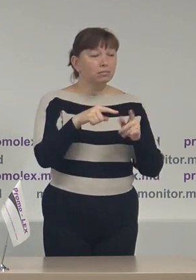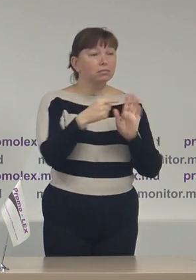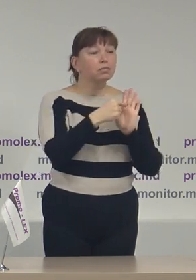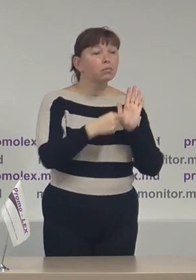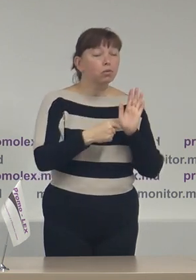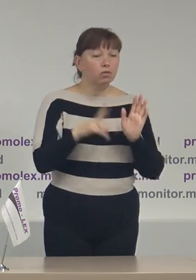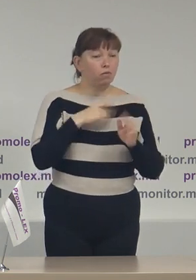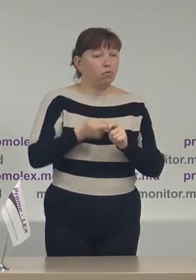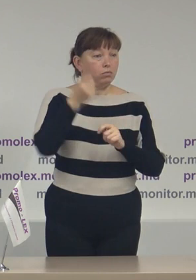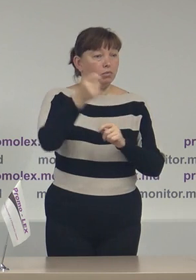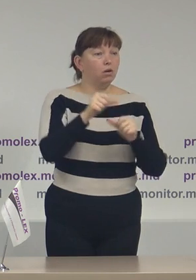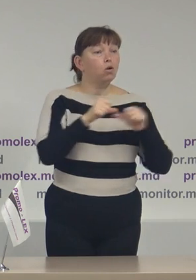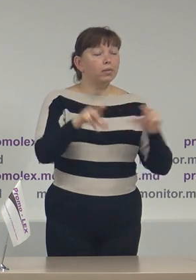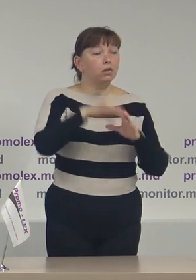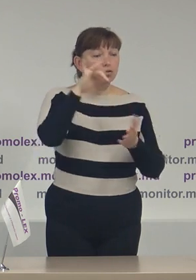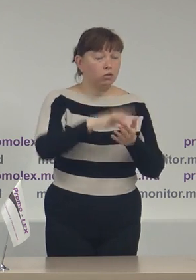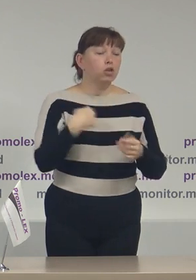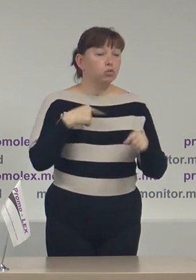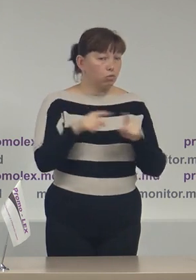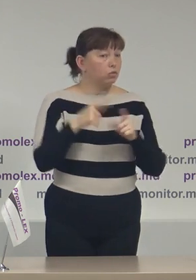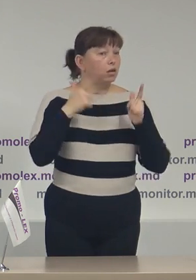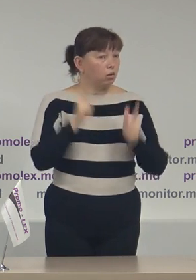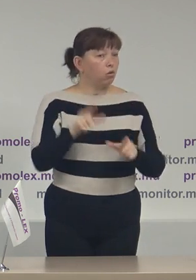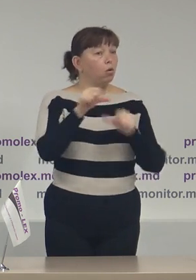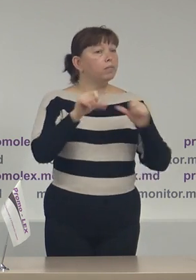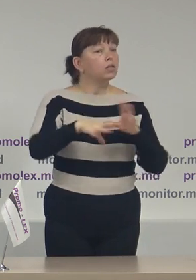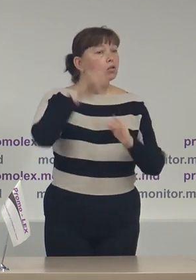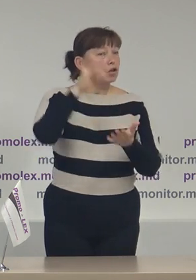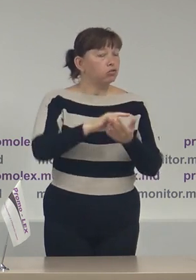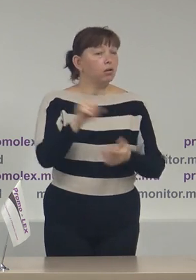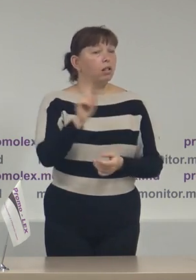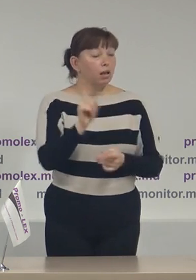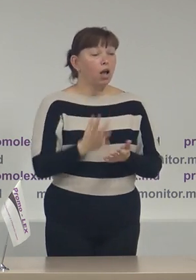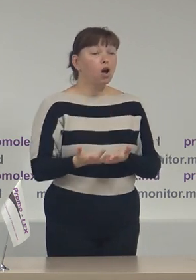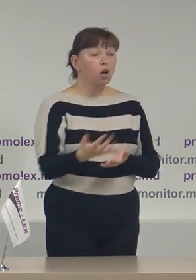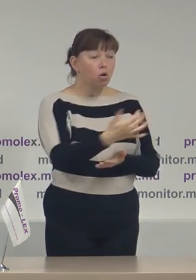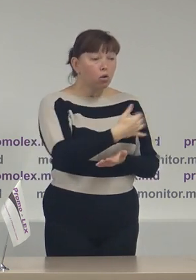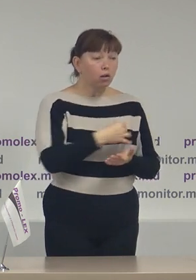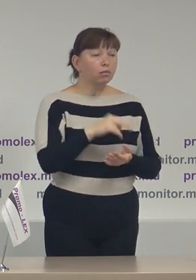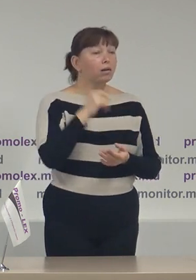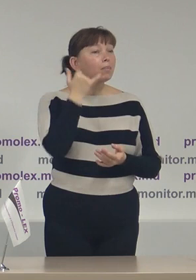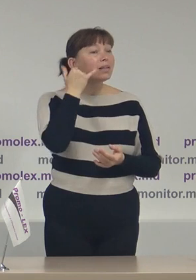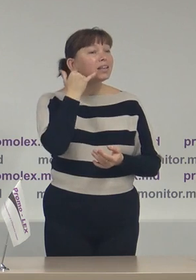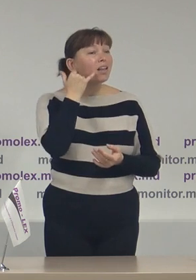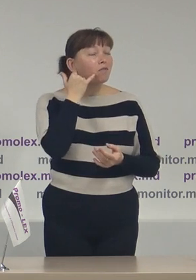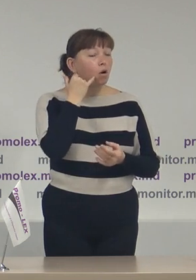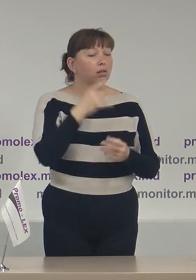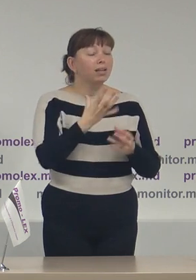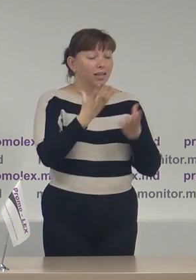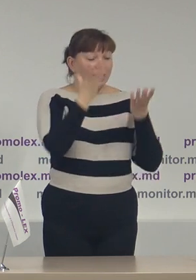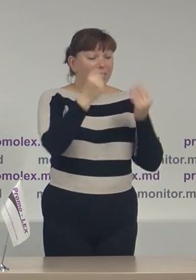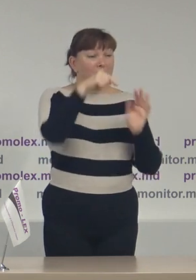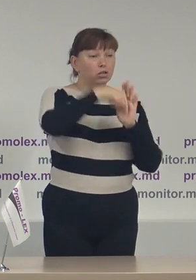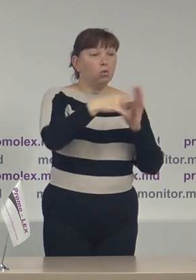fel suntem de acord cu Comisiei Electorală Centrală că colectarea prin telefon în ziua alegelor